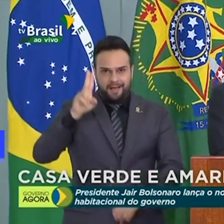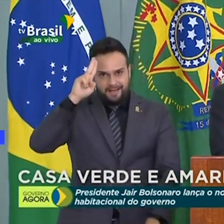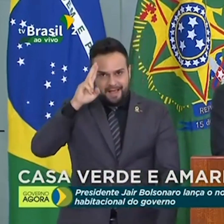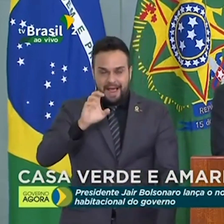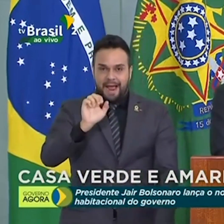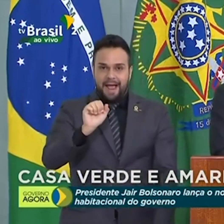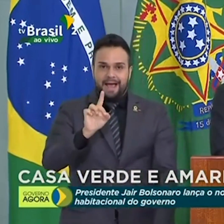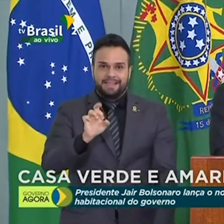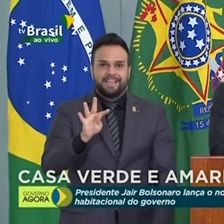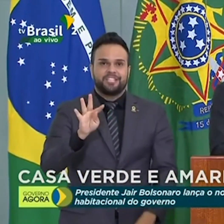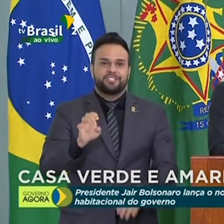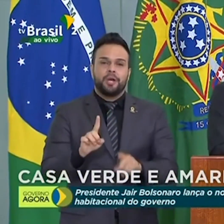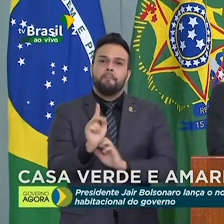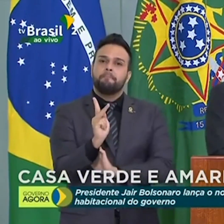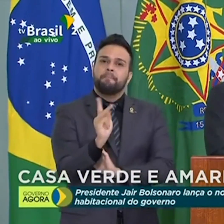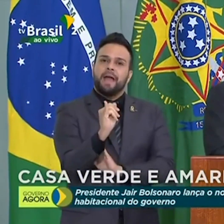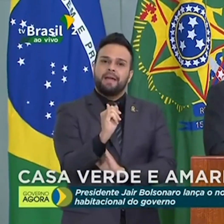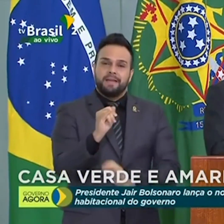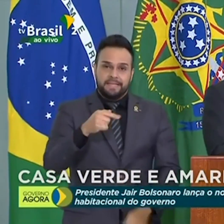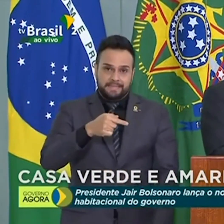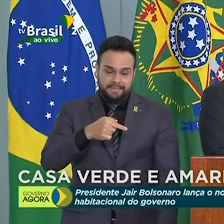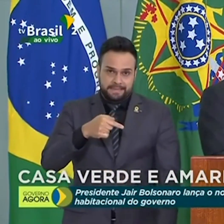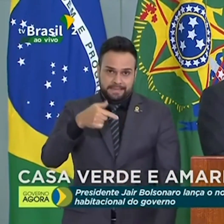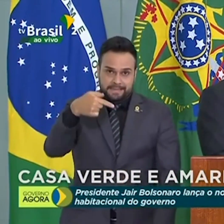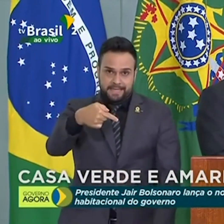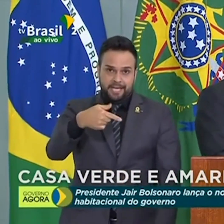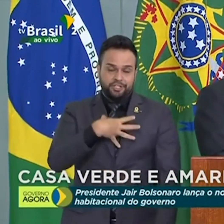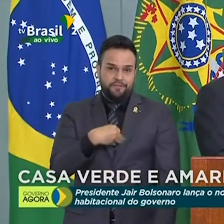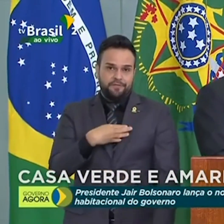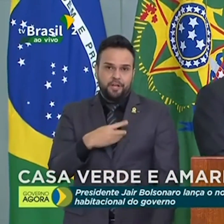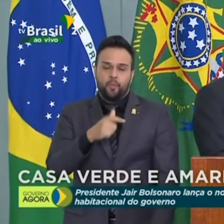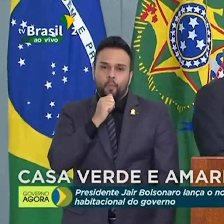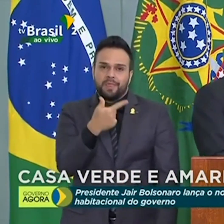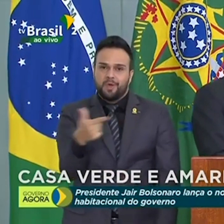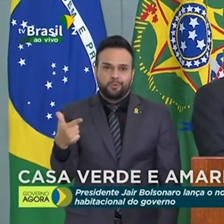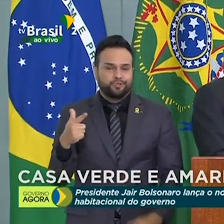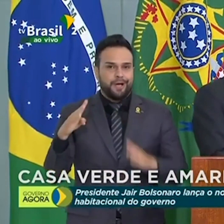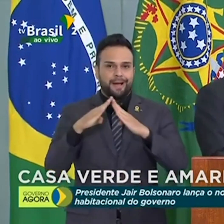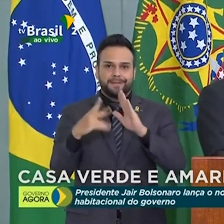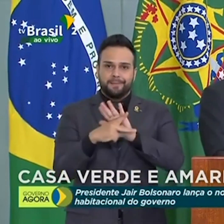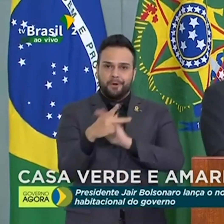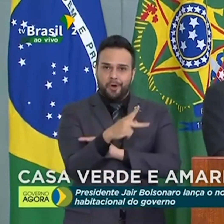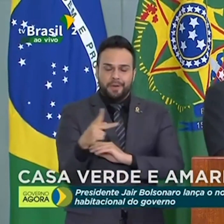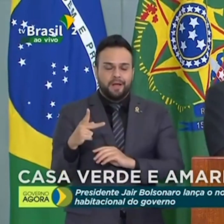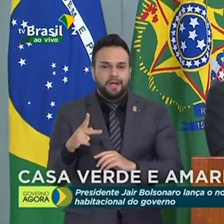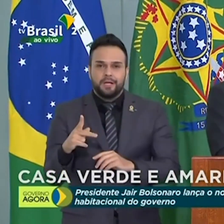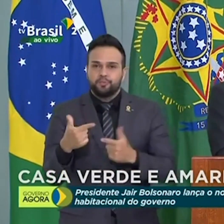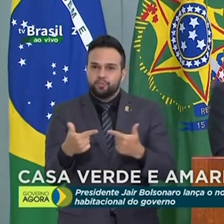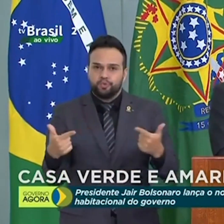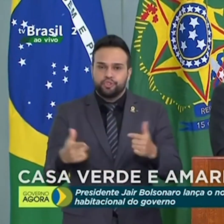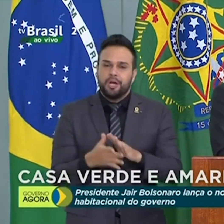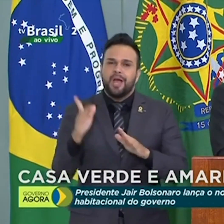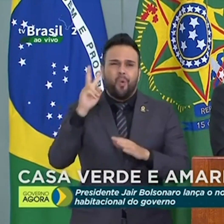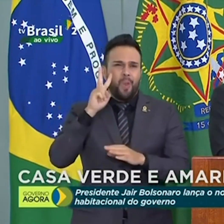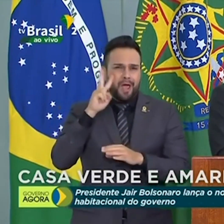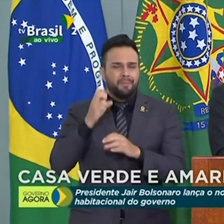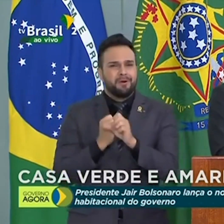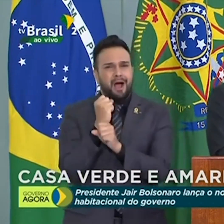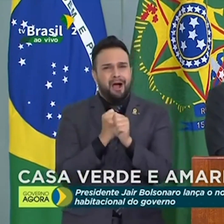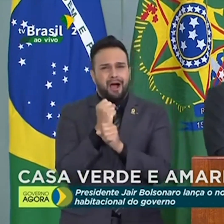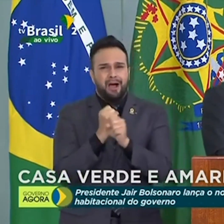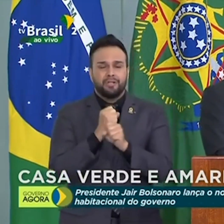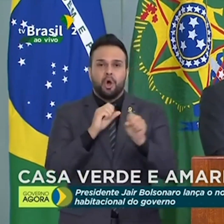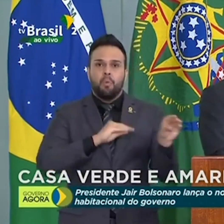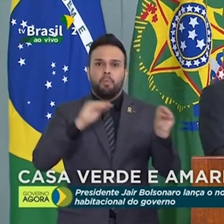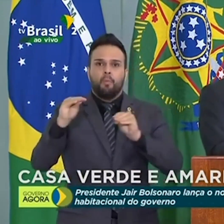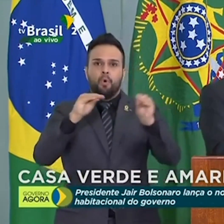até aquele momento, meu pai, com sete filhos, não tinha uma casa própria. E eu me leio muitas vezes de ter anos que nós nos